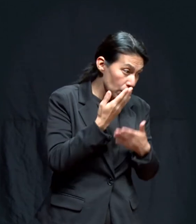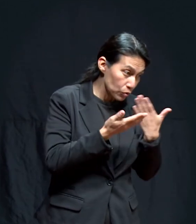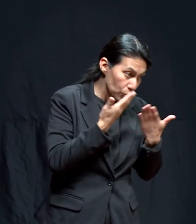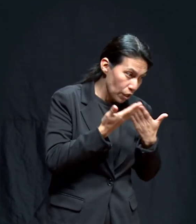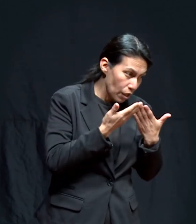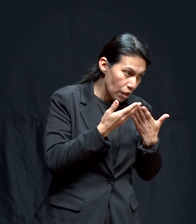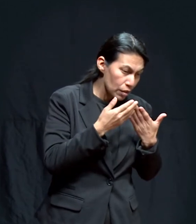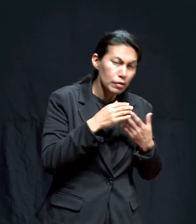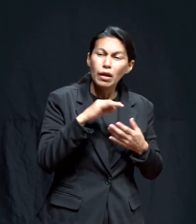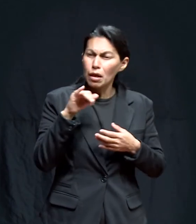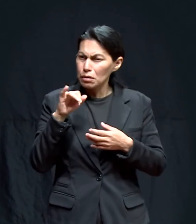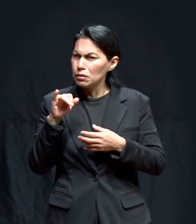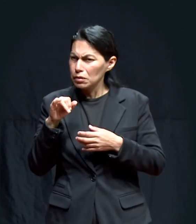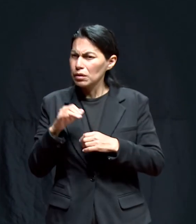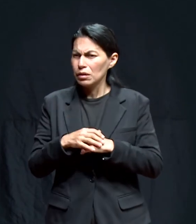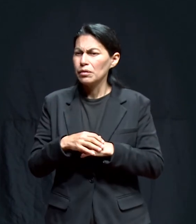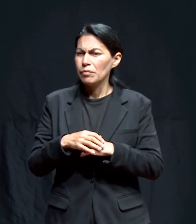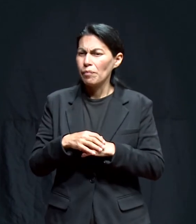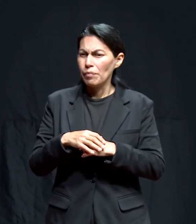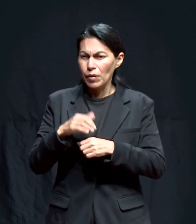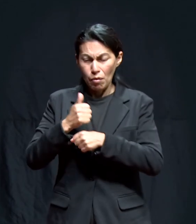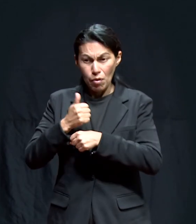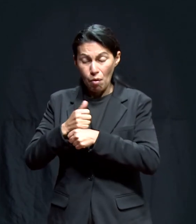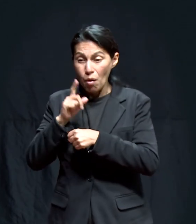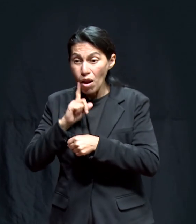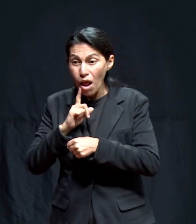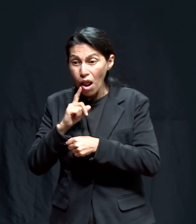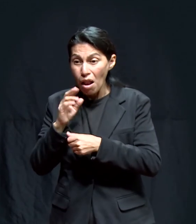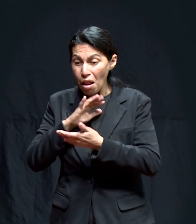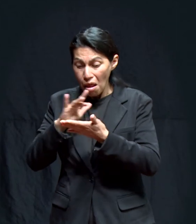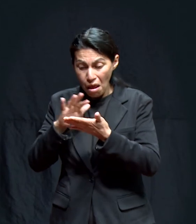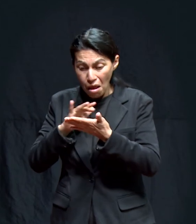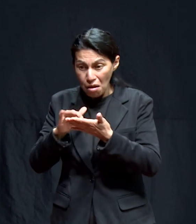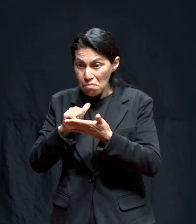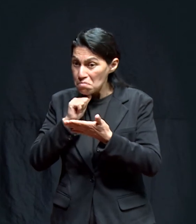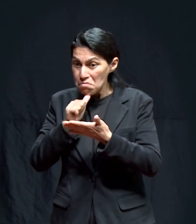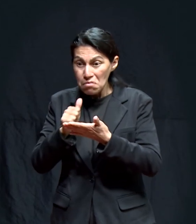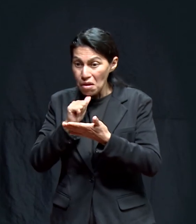a estudiar la Algo curioso, ella nunca supo leer.